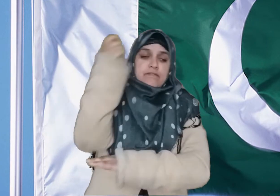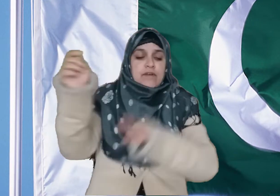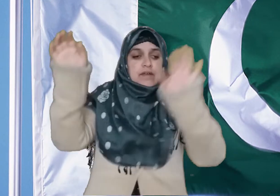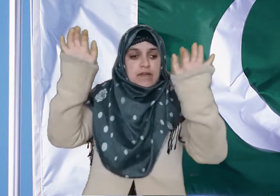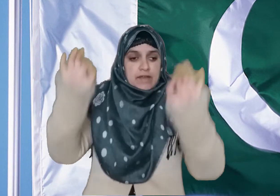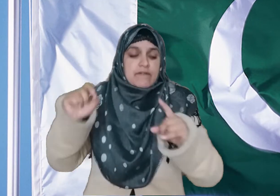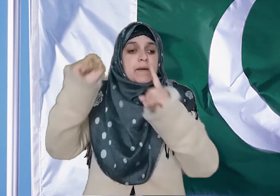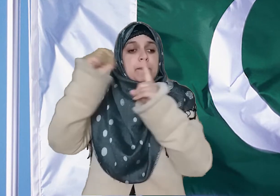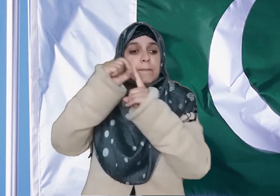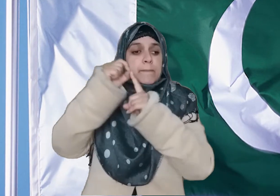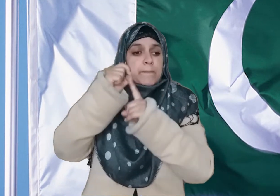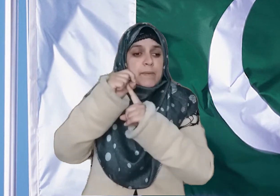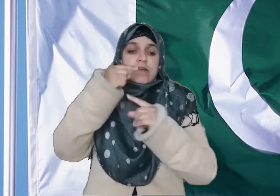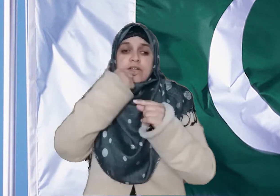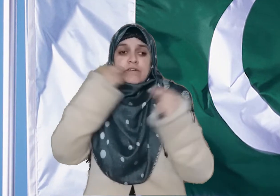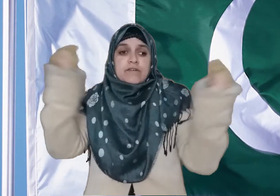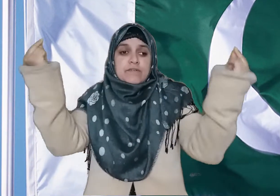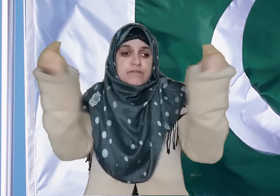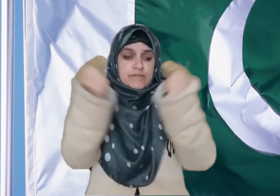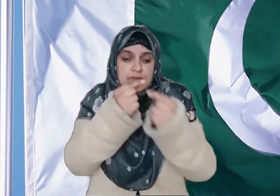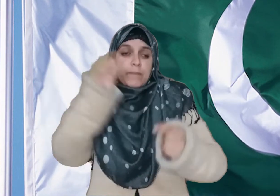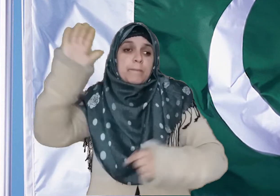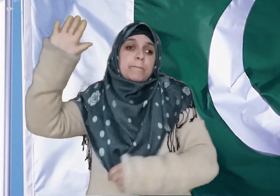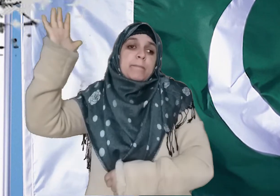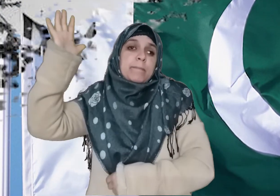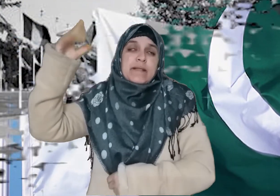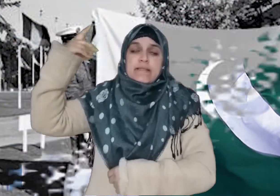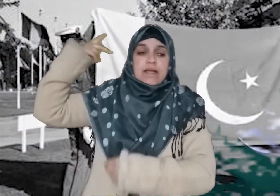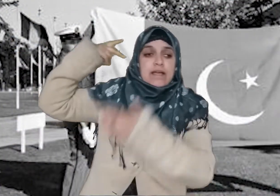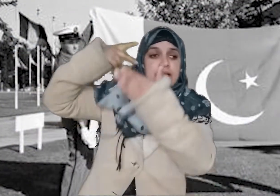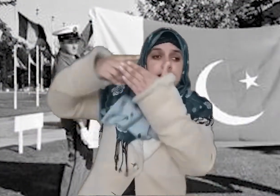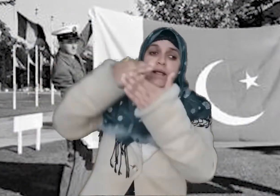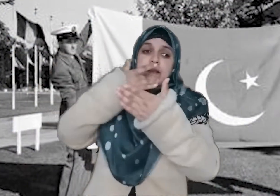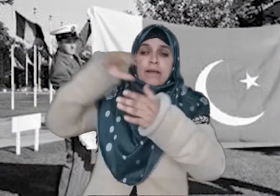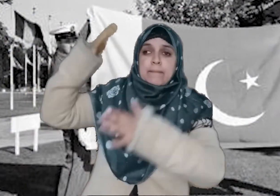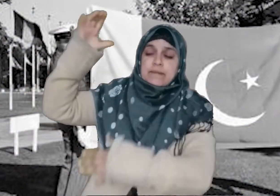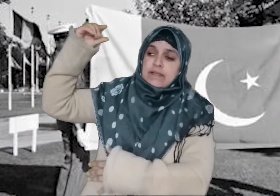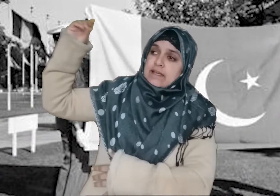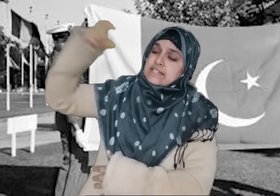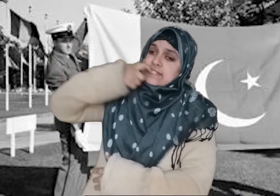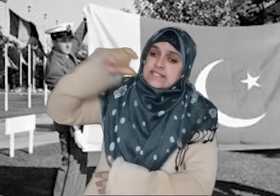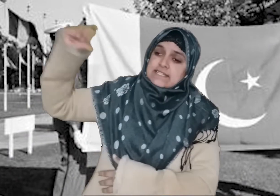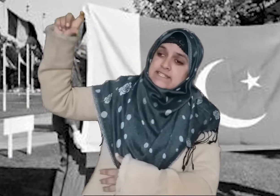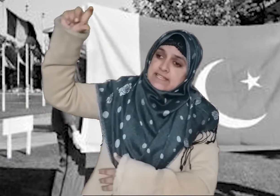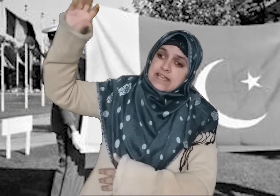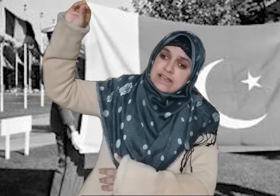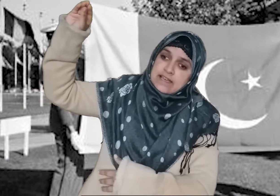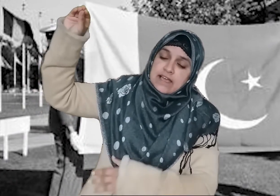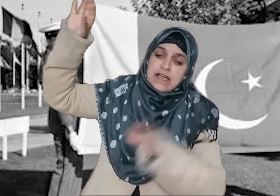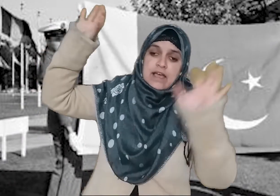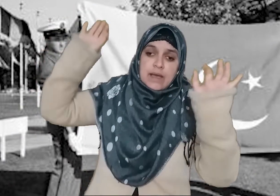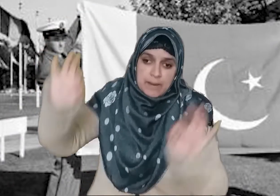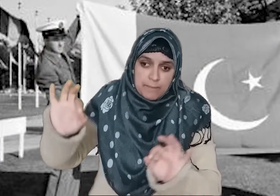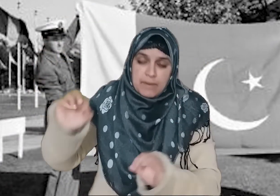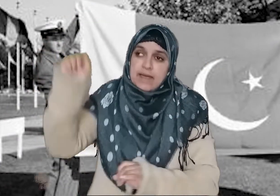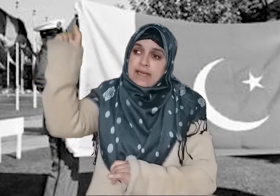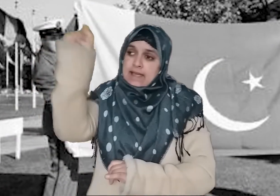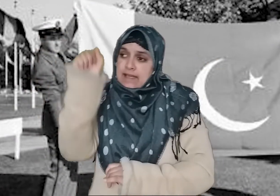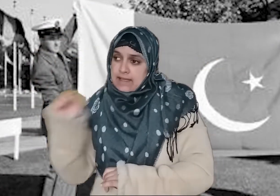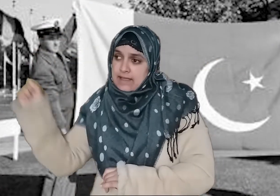ہے جو اسلام کے پانچ ارکانوں کی نشاندہی کرتا ہے آزادی کے بعد پاکستان کا قومی پرچم سب سے پہلے